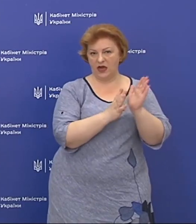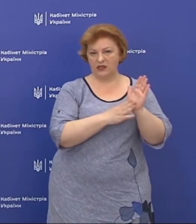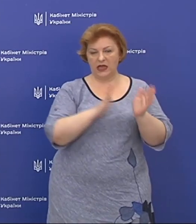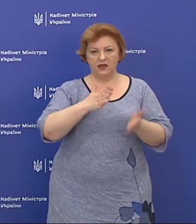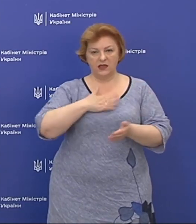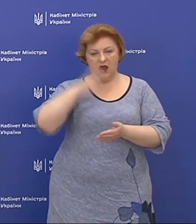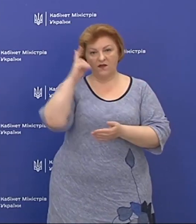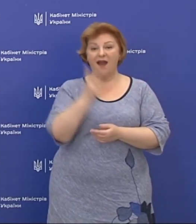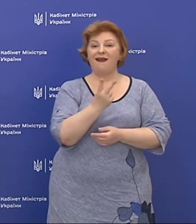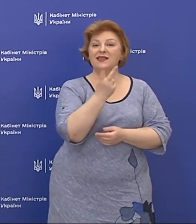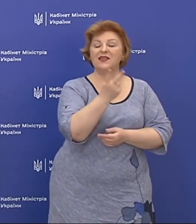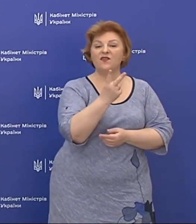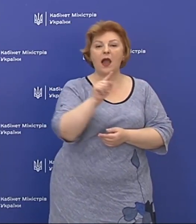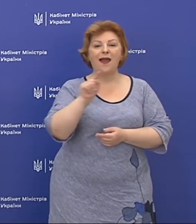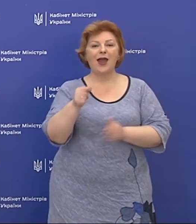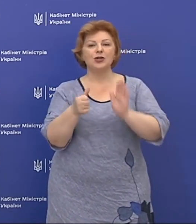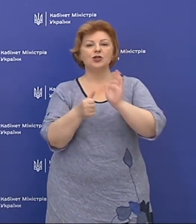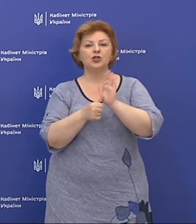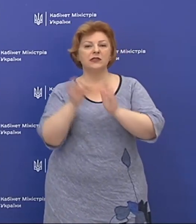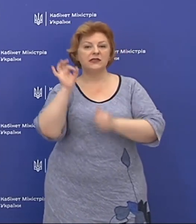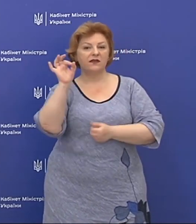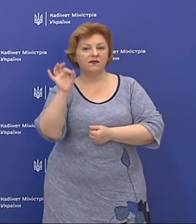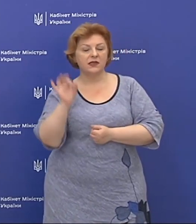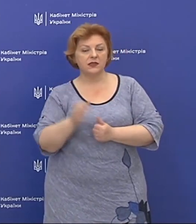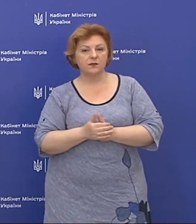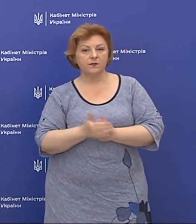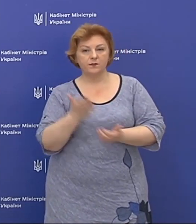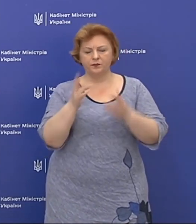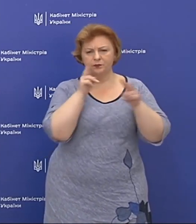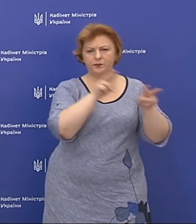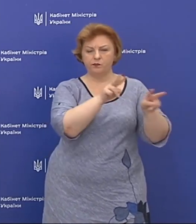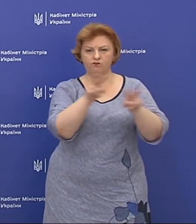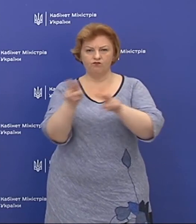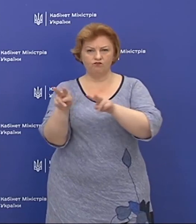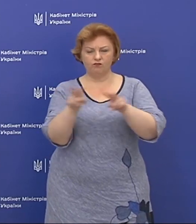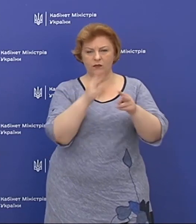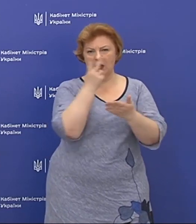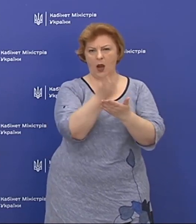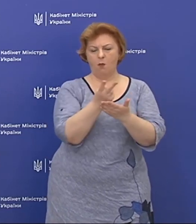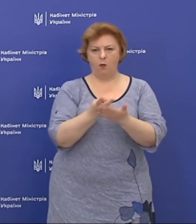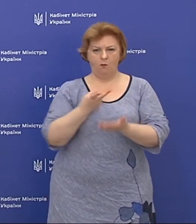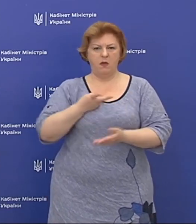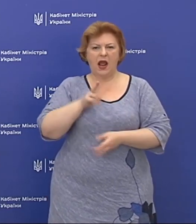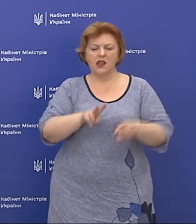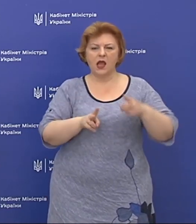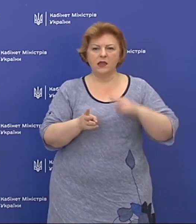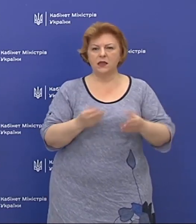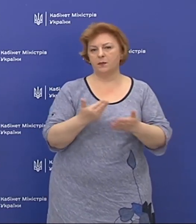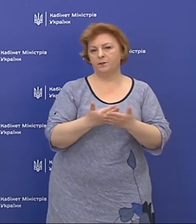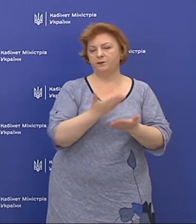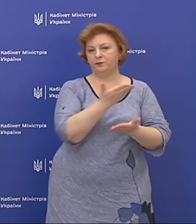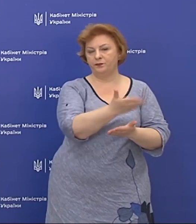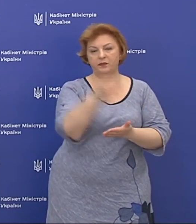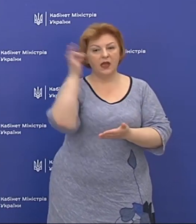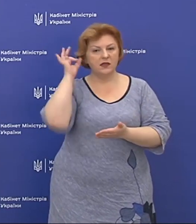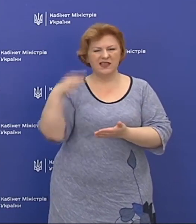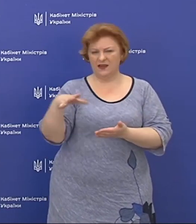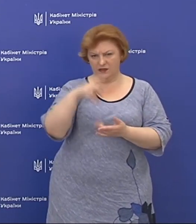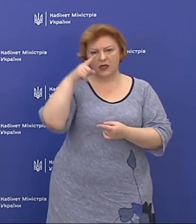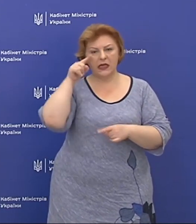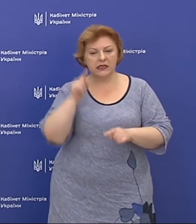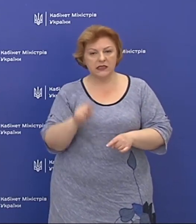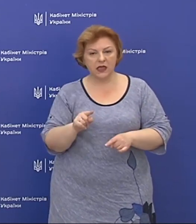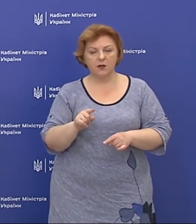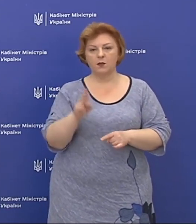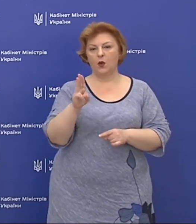країні складає 2,6%. Якщо ми подивимося на показники летальності, наприклад, Німеччина. Всі ми знаємо,